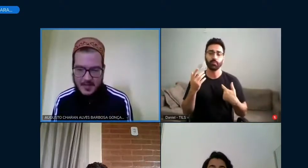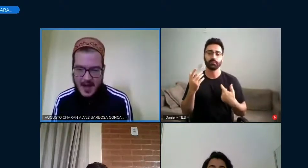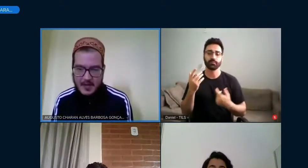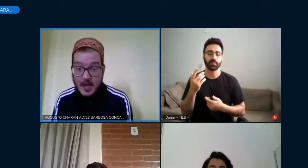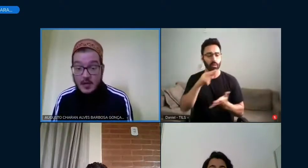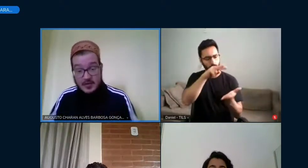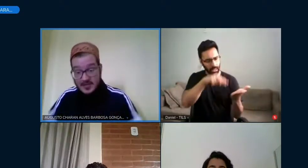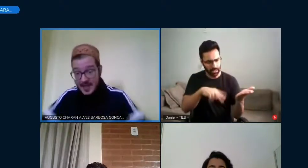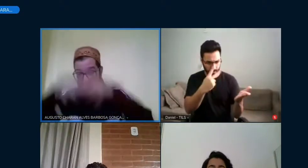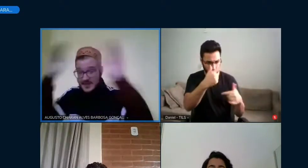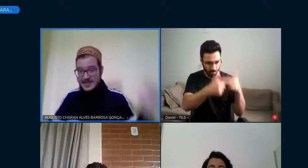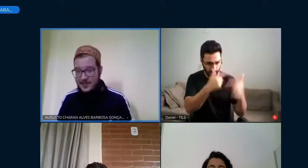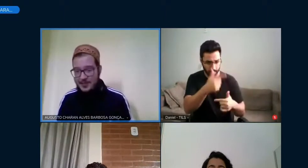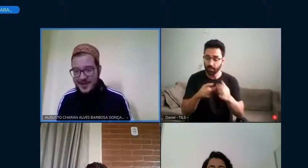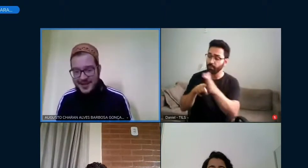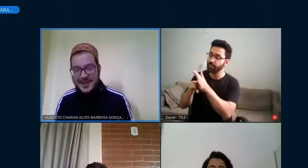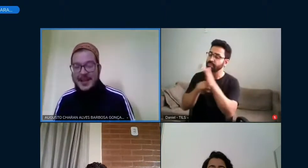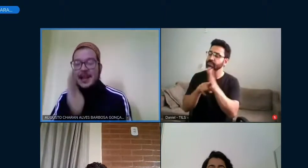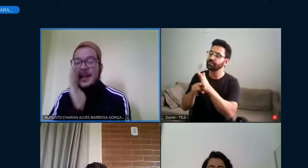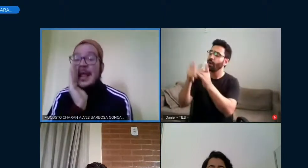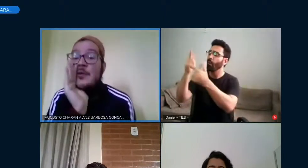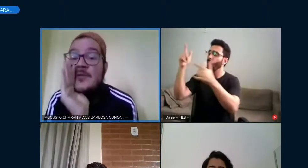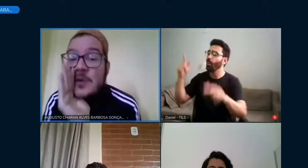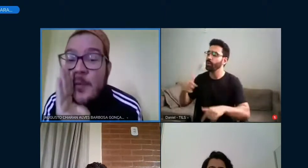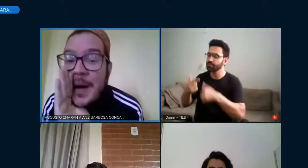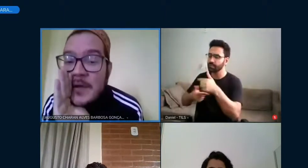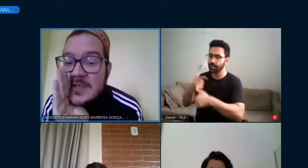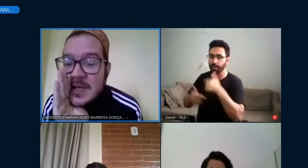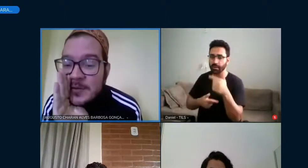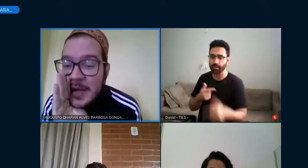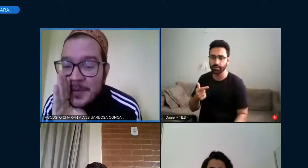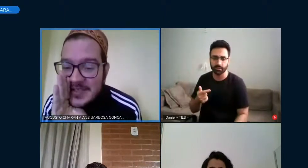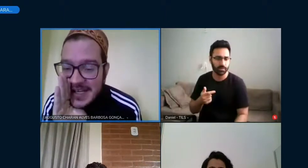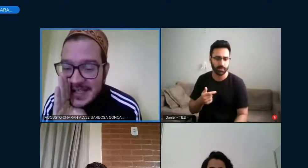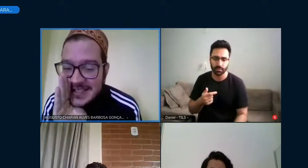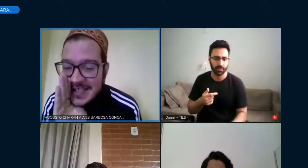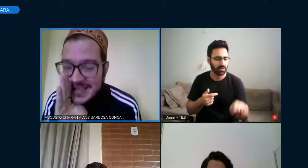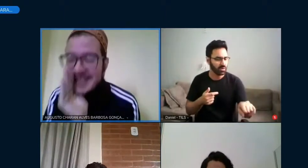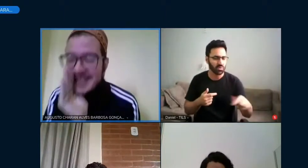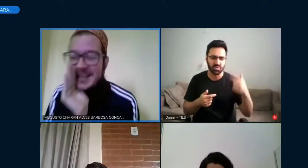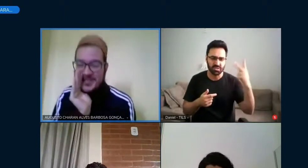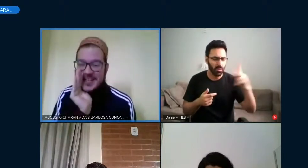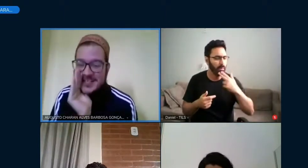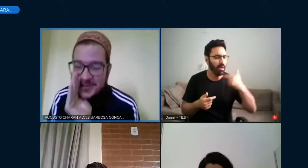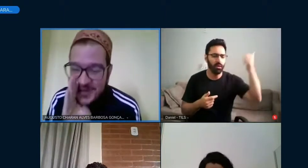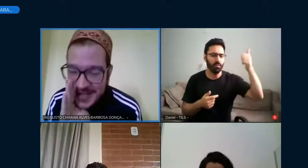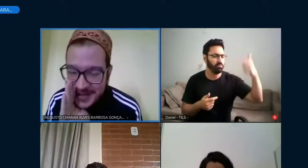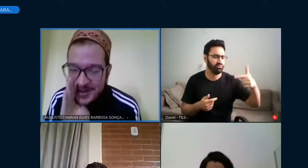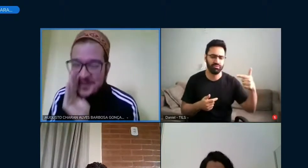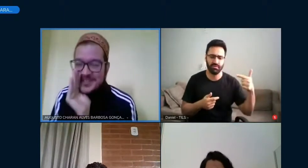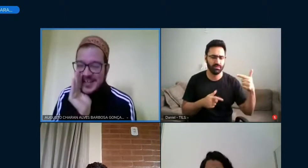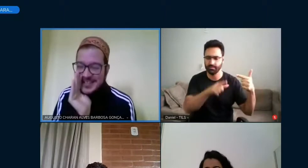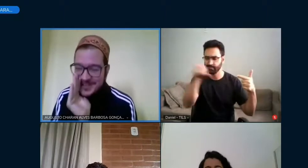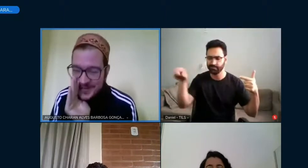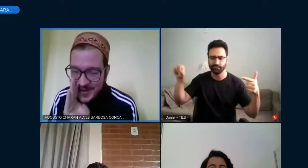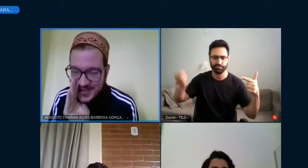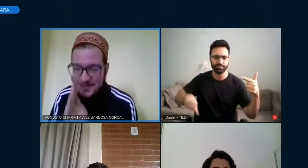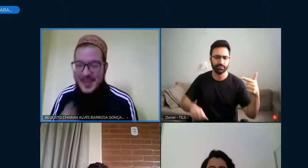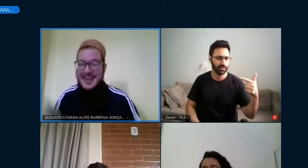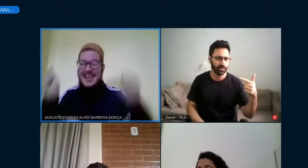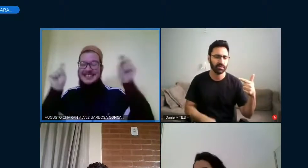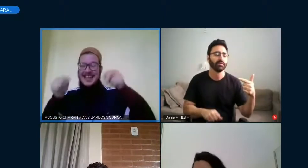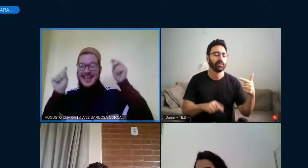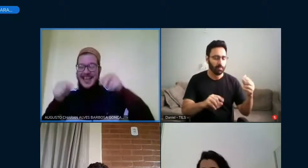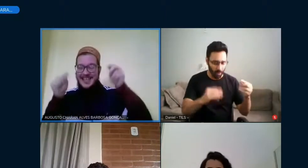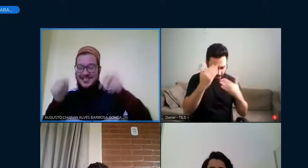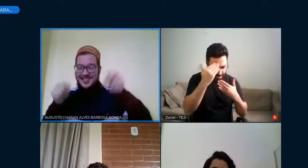lendo o seu trabalho, dos trabalhos que estão por aí. Nenhum se compara ao seu, tá? Pode se agradecer, pode agradecer a tua orientadora, pode agradecer o Vigotes,